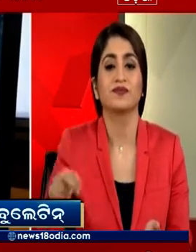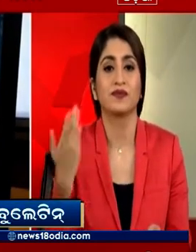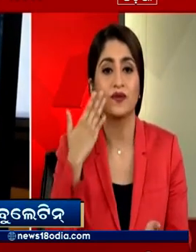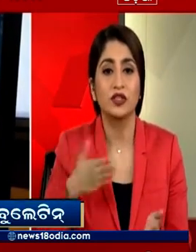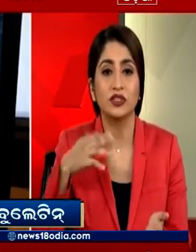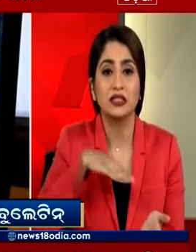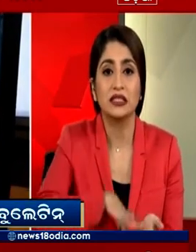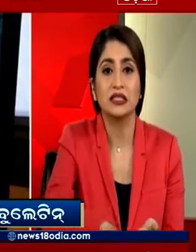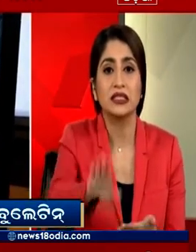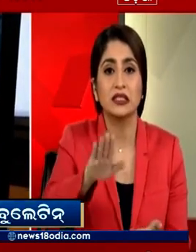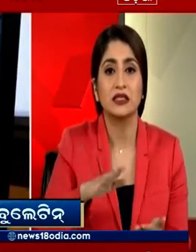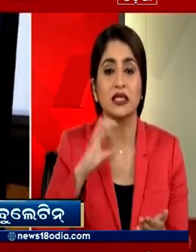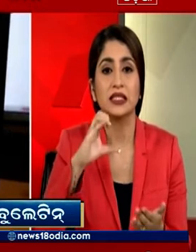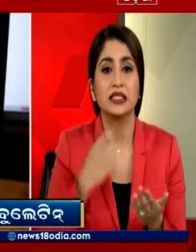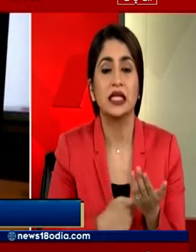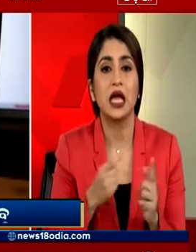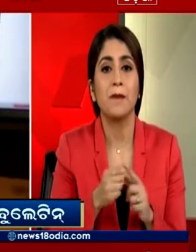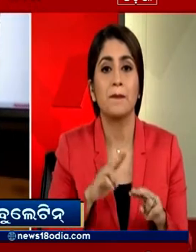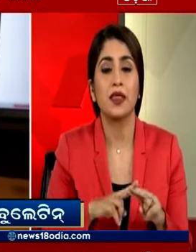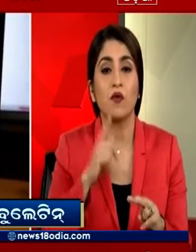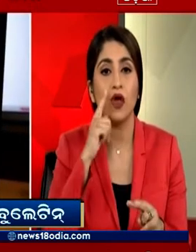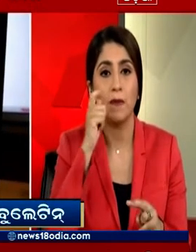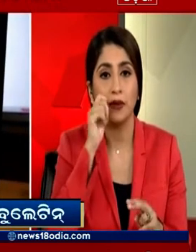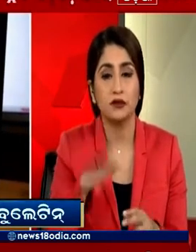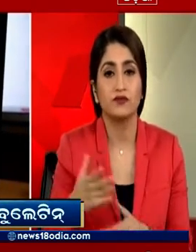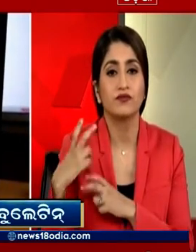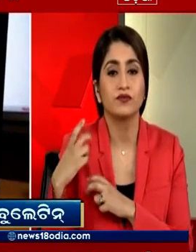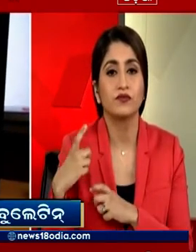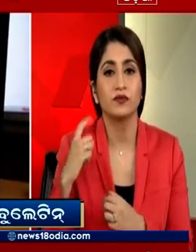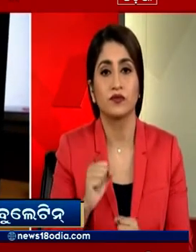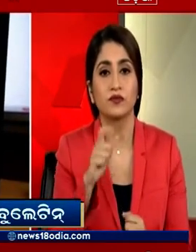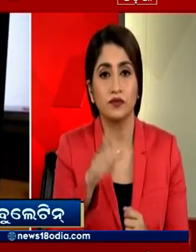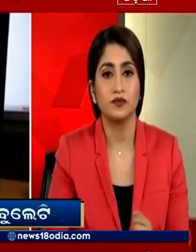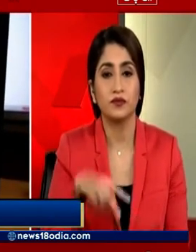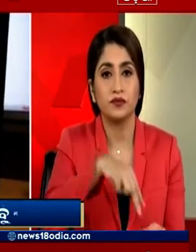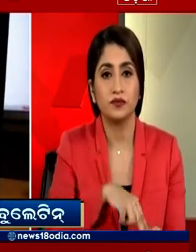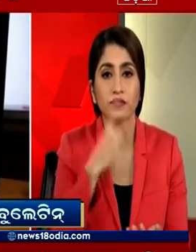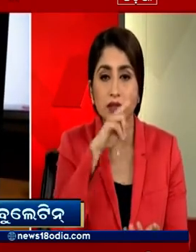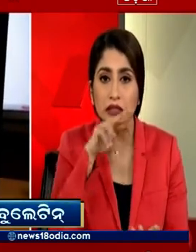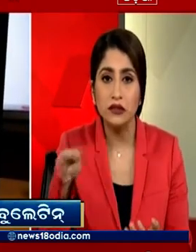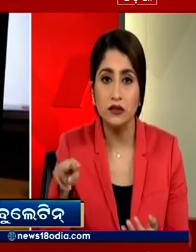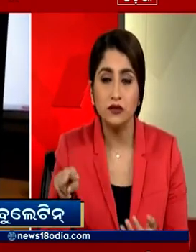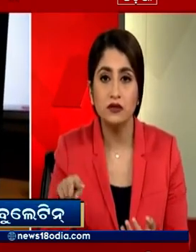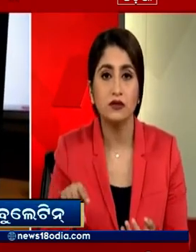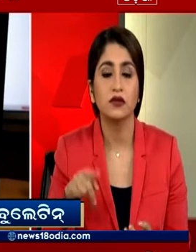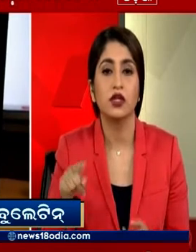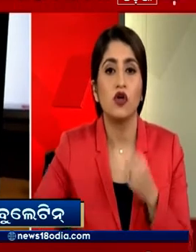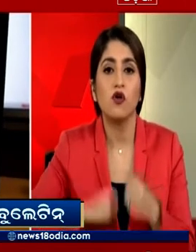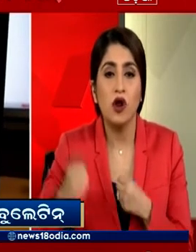था उसी दौरान प्लाट्फॉर्म पर मौजूद CRPF के एक जवान की नजर उस पर पड़ी CRPF जवान ने दौड